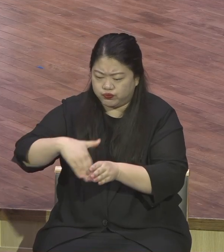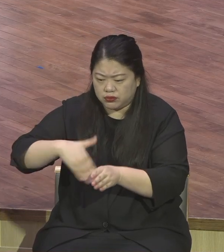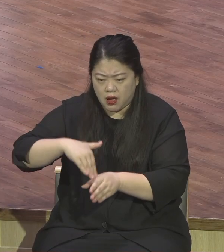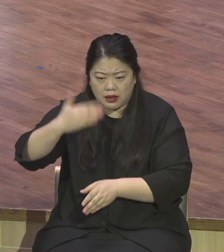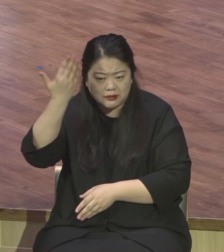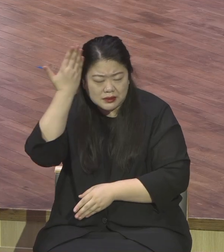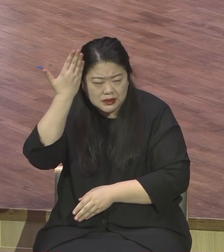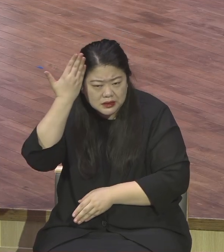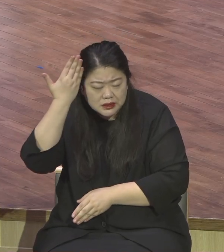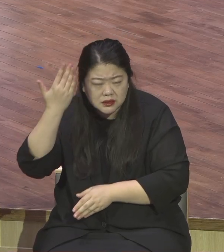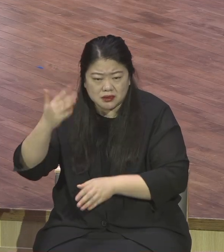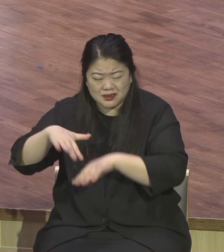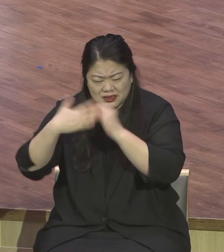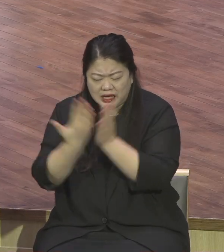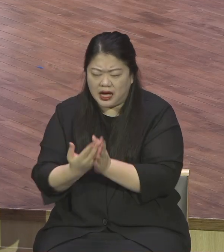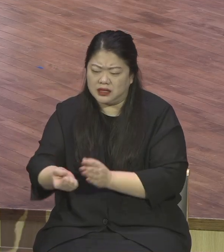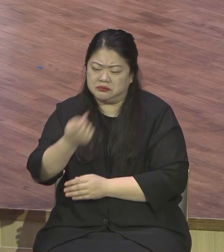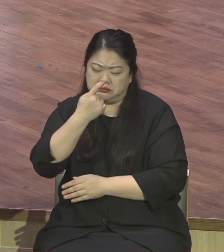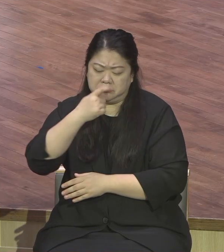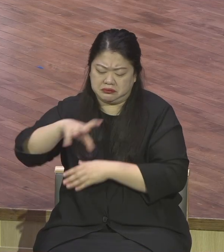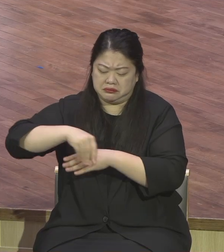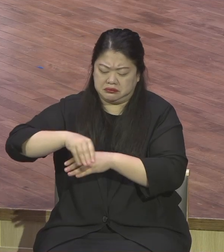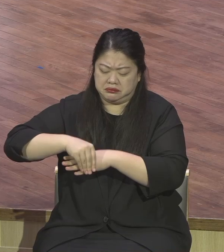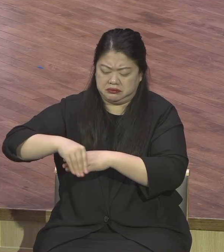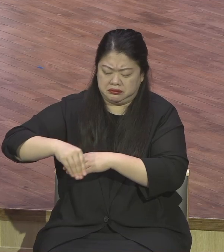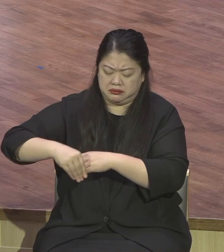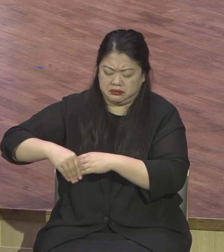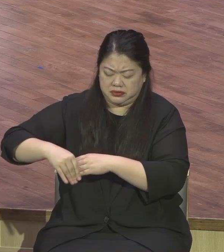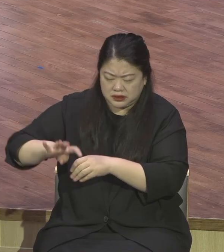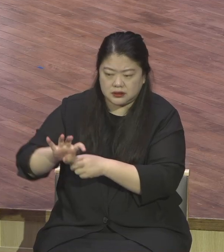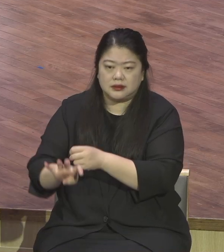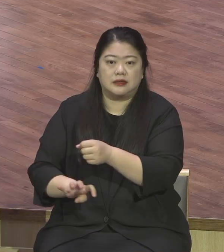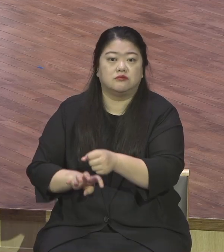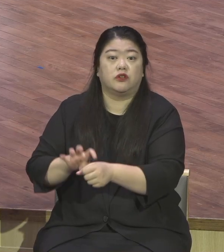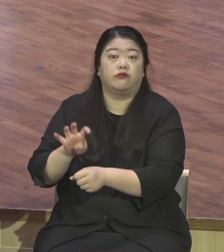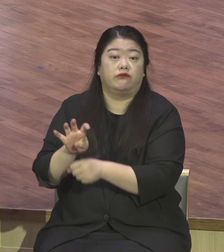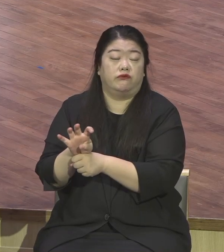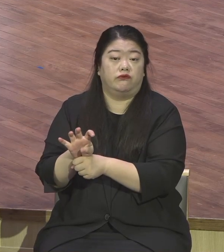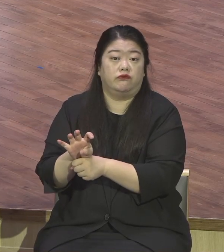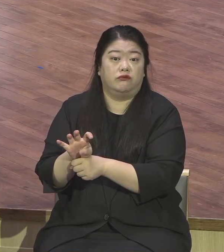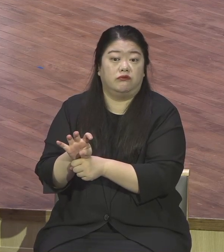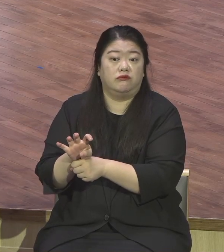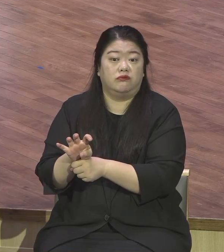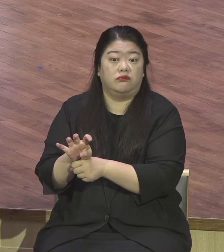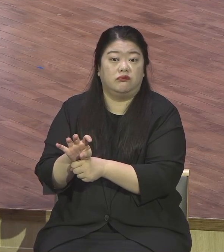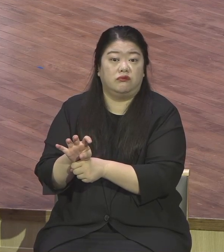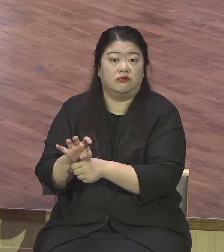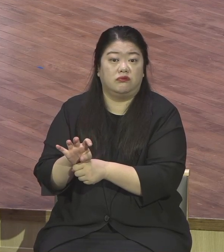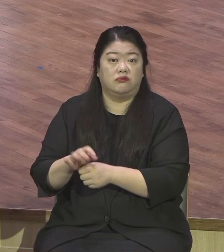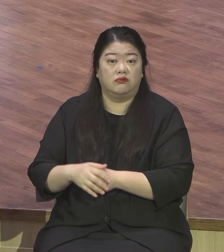그렇게 갖추는 40년 다 갖추었어요. 혈기 등비해서 못할 게 없어.